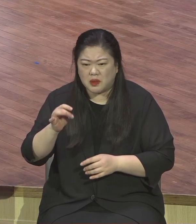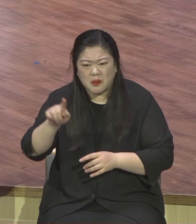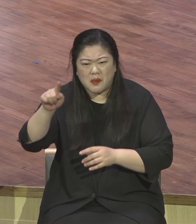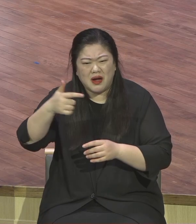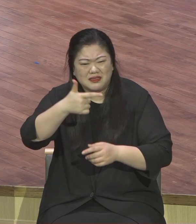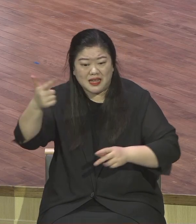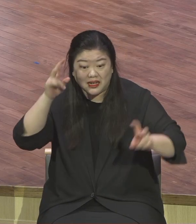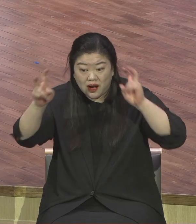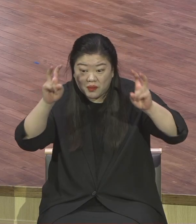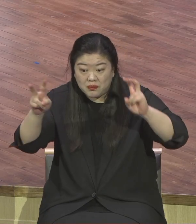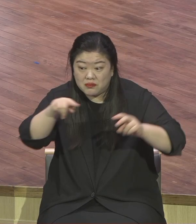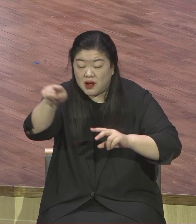재벌들 보세요